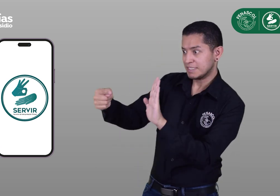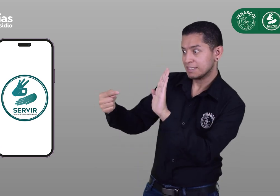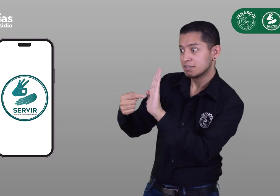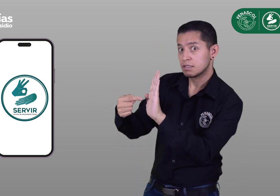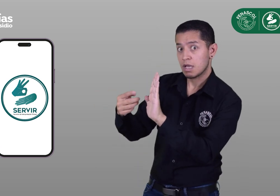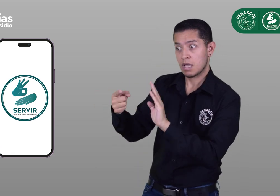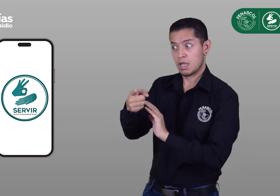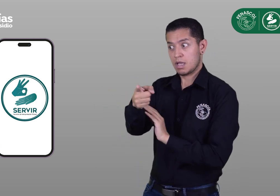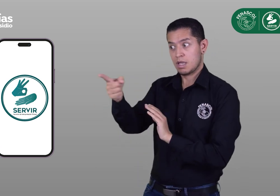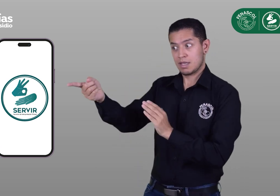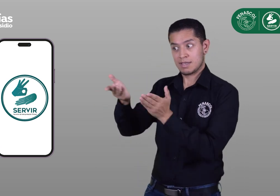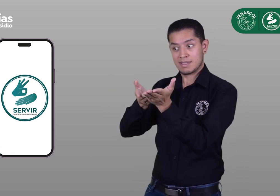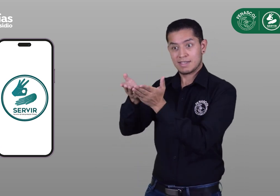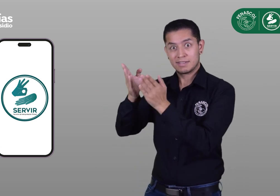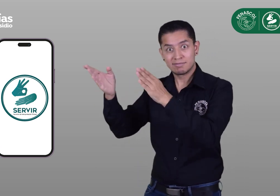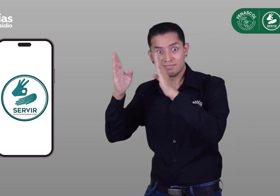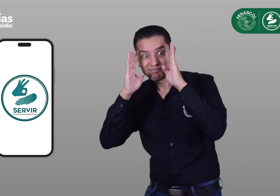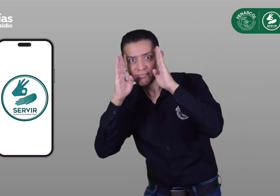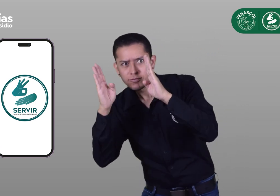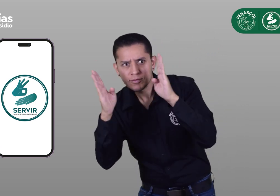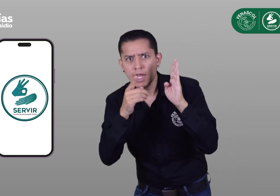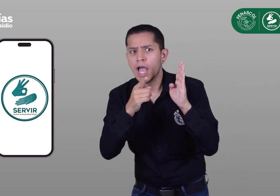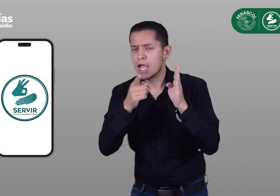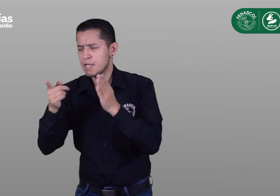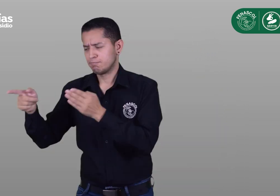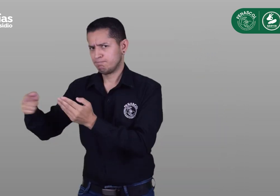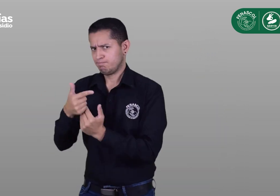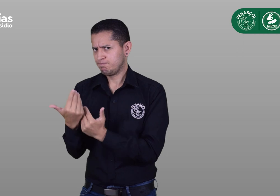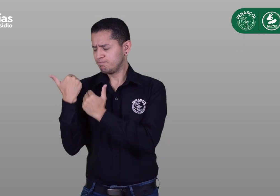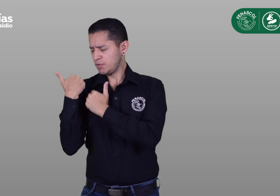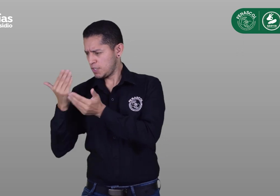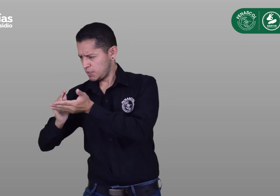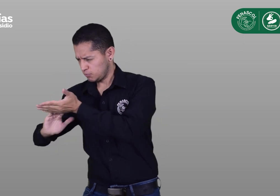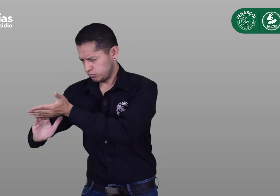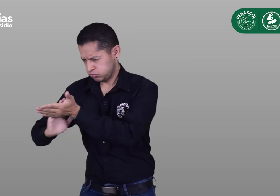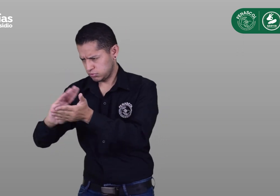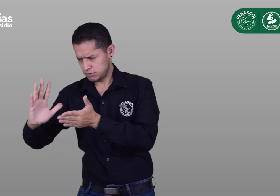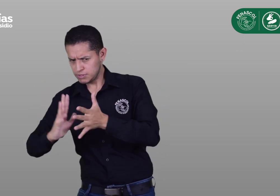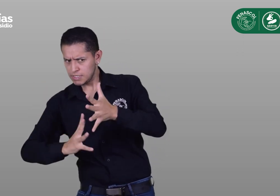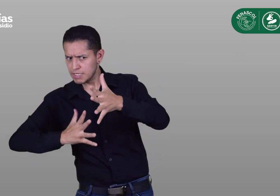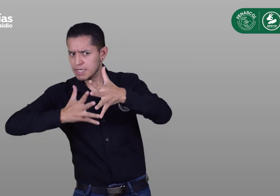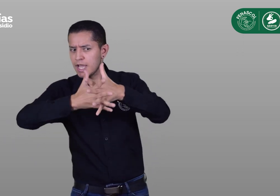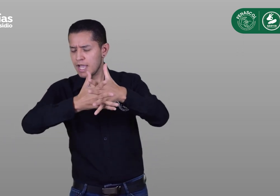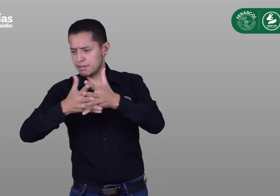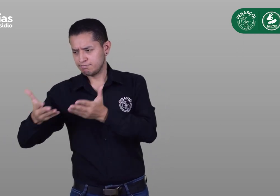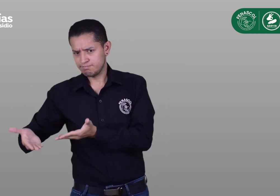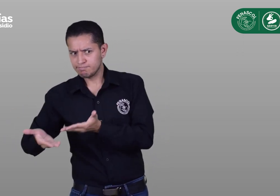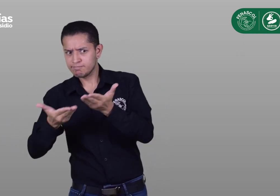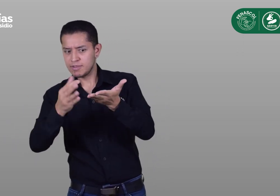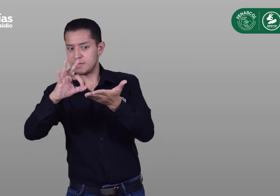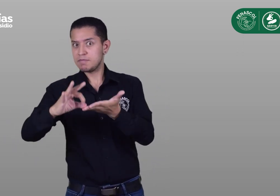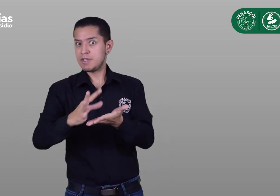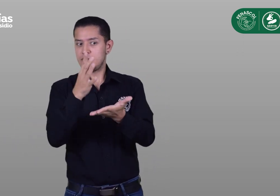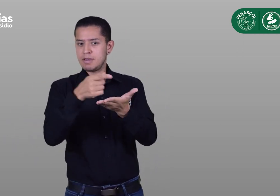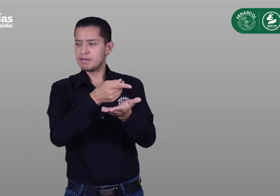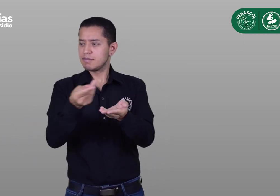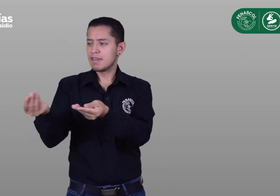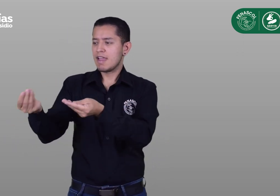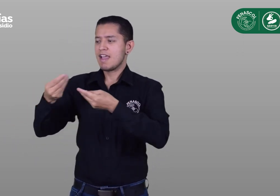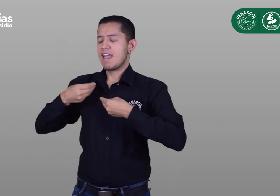persona encargada, quien realizará el ajuste razonable, y lo pondrá a su disposición para que se comuniquen tranquilamente en lengua de señas